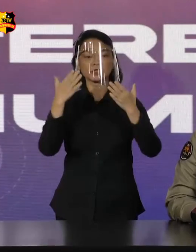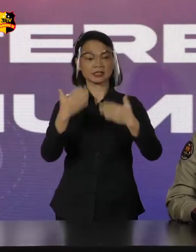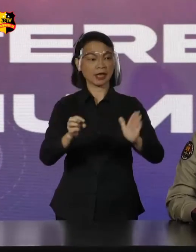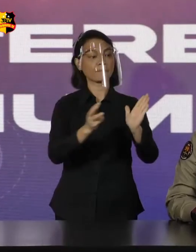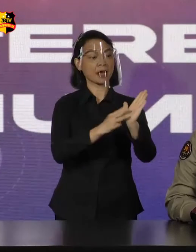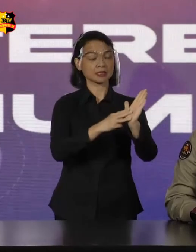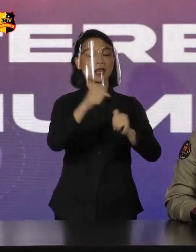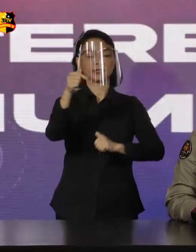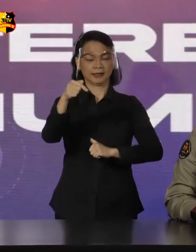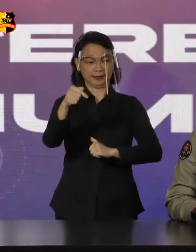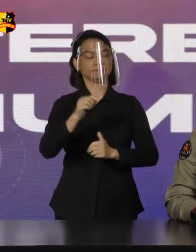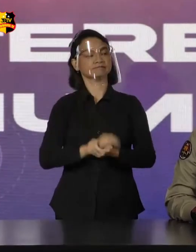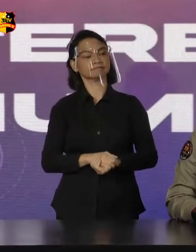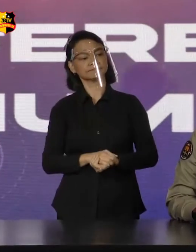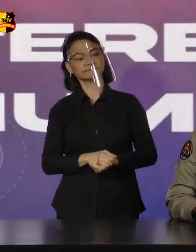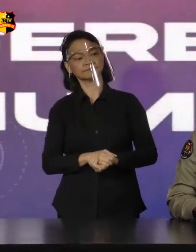Lanjut